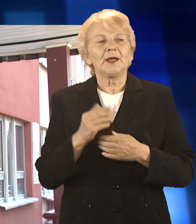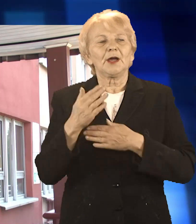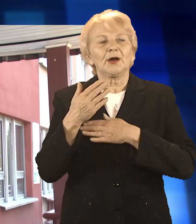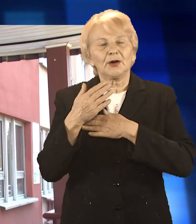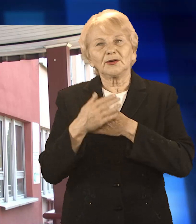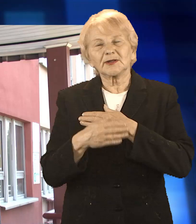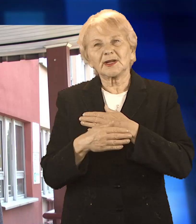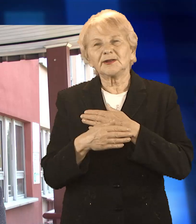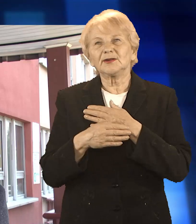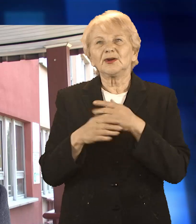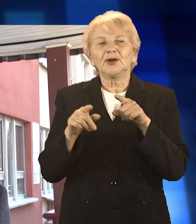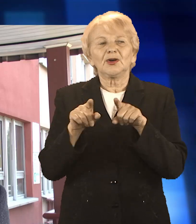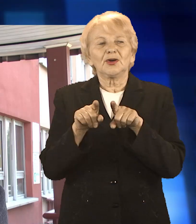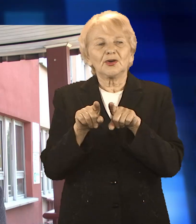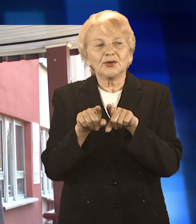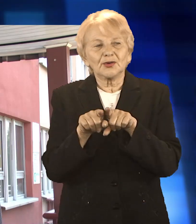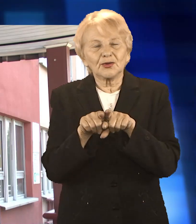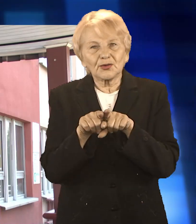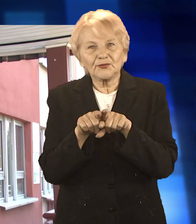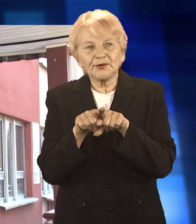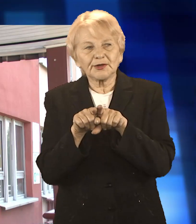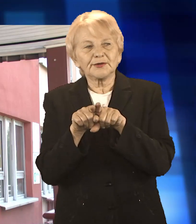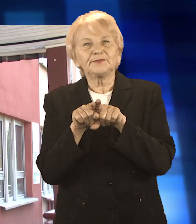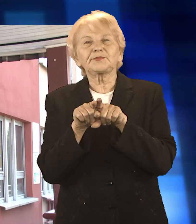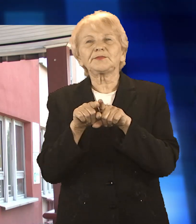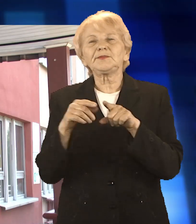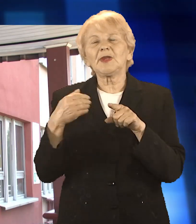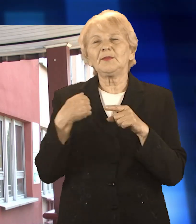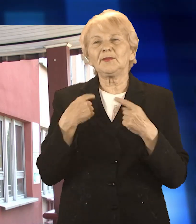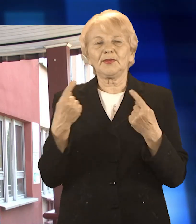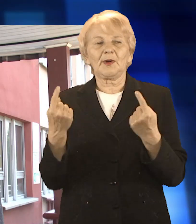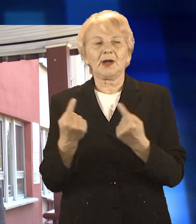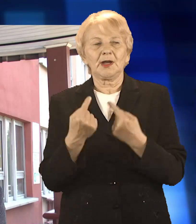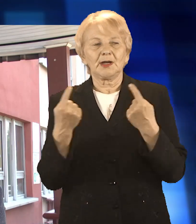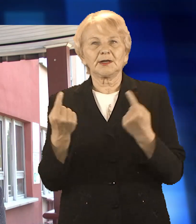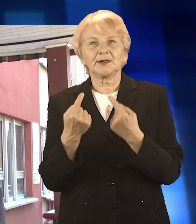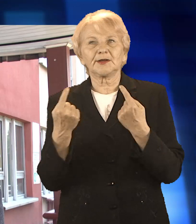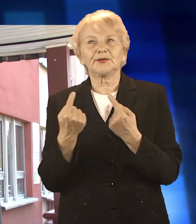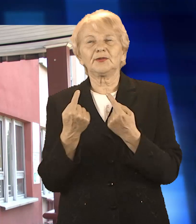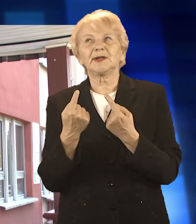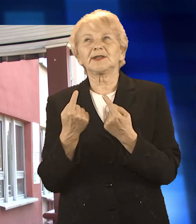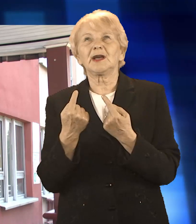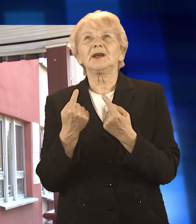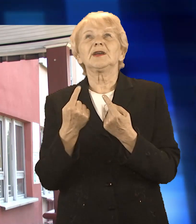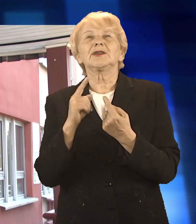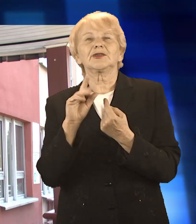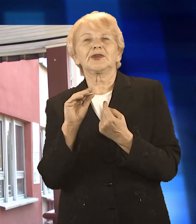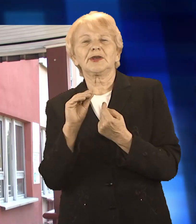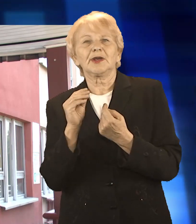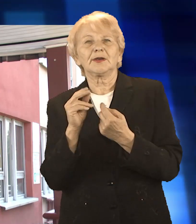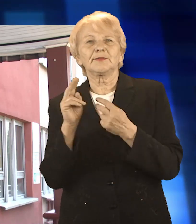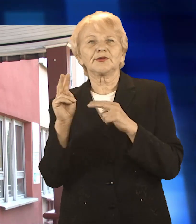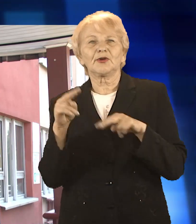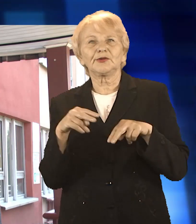personelu administracji pojawił się taki przypadek, ale to ten kontakt też był zewnętrzny, czyli to była